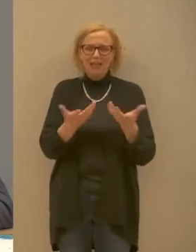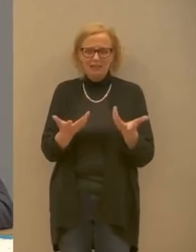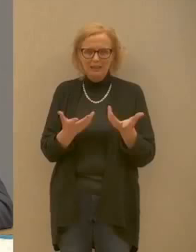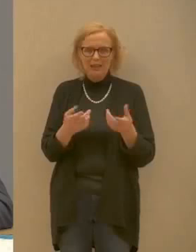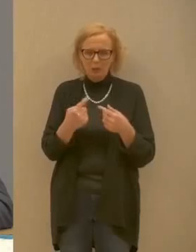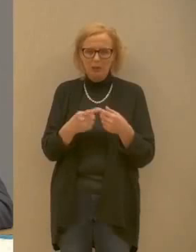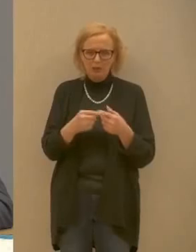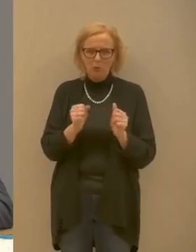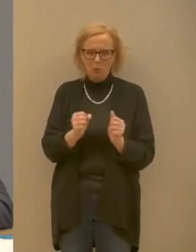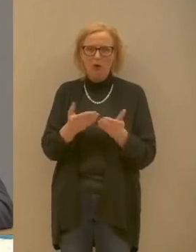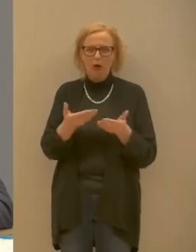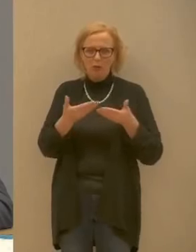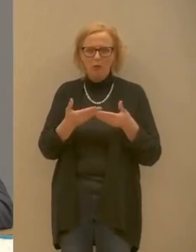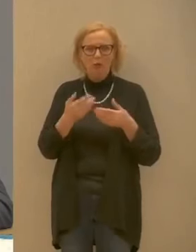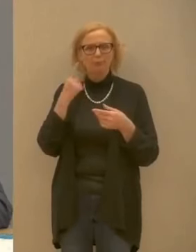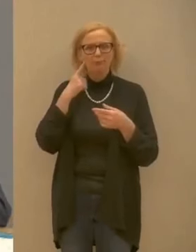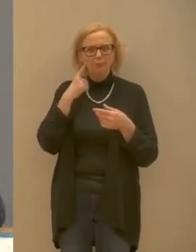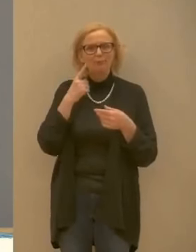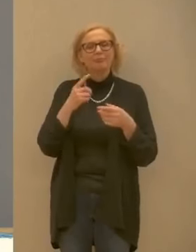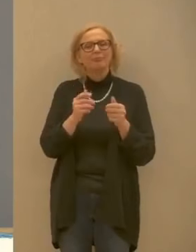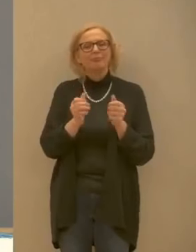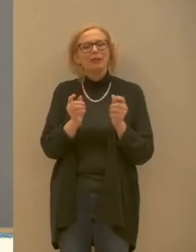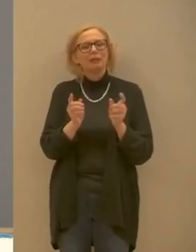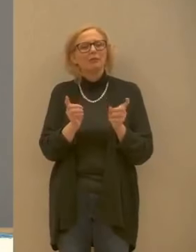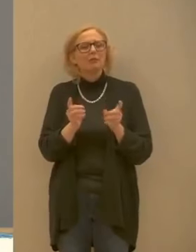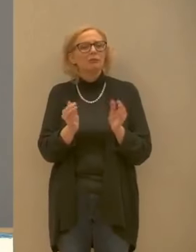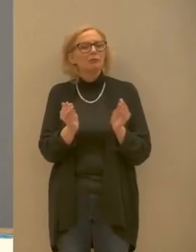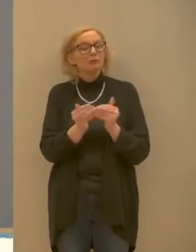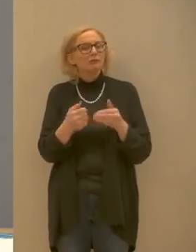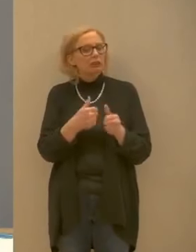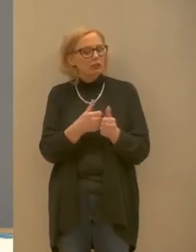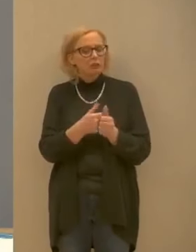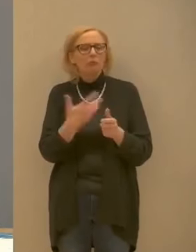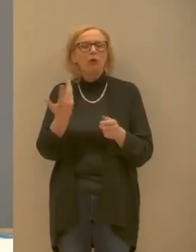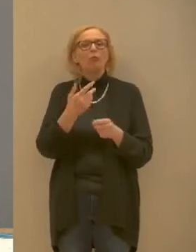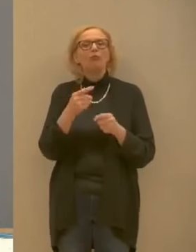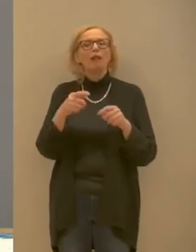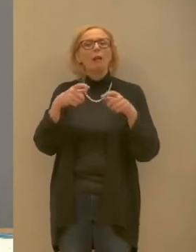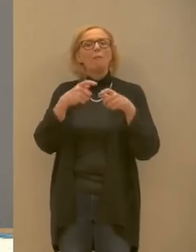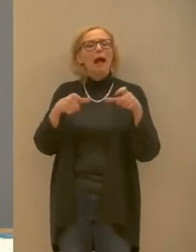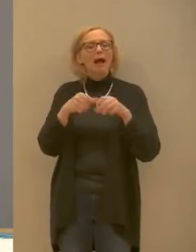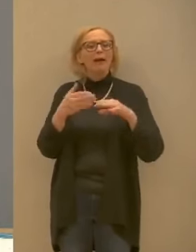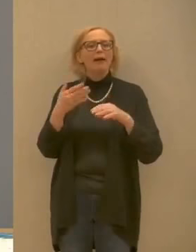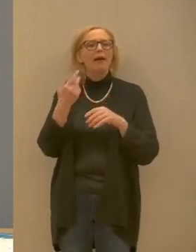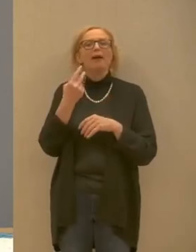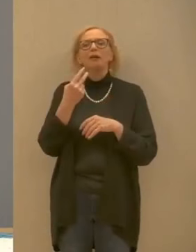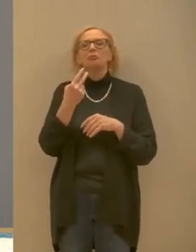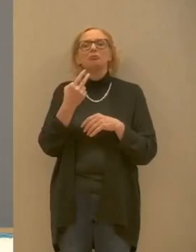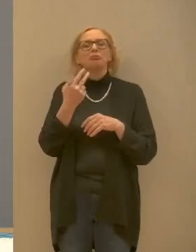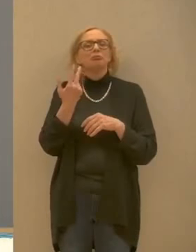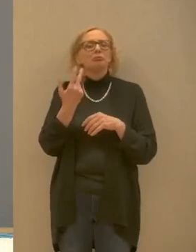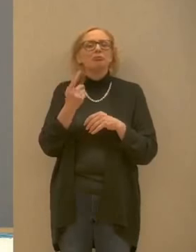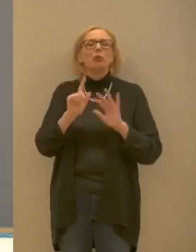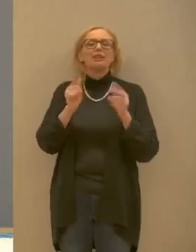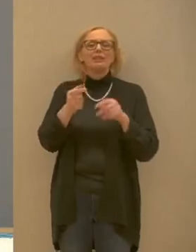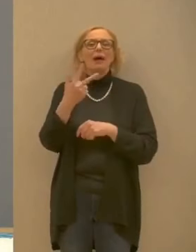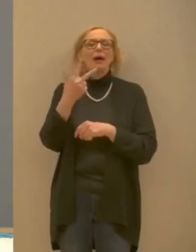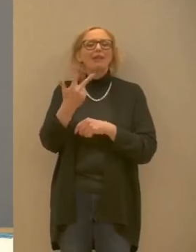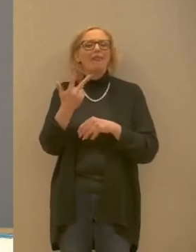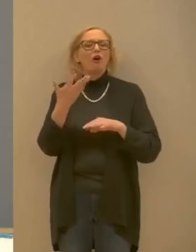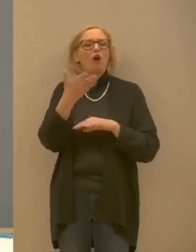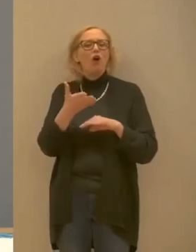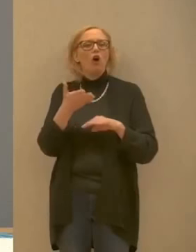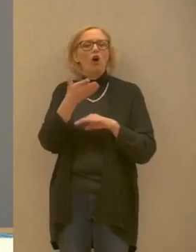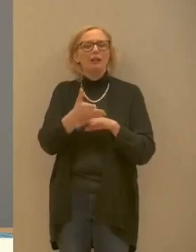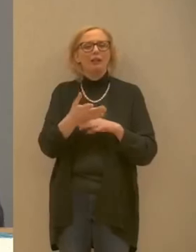avere un piccolo negozio in banca non serve andare in banca tre volte alla settimana ci telefonano i